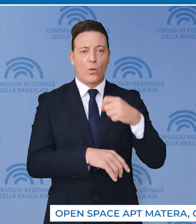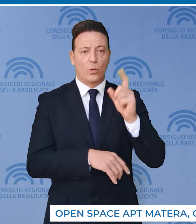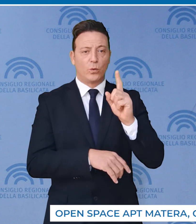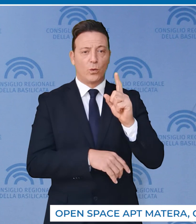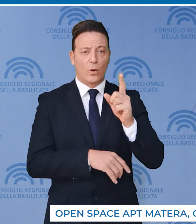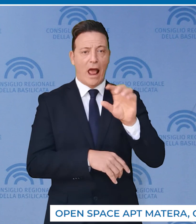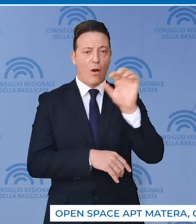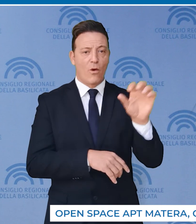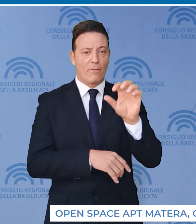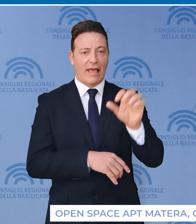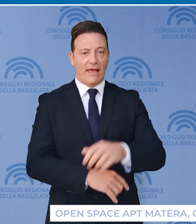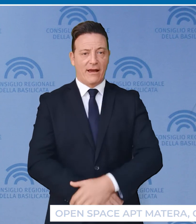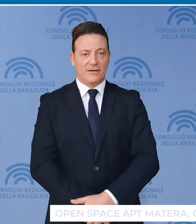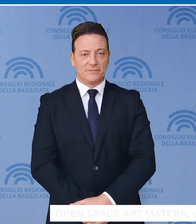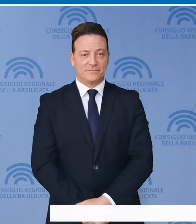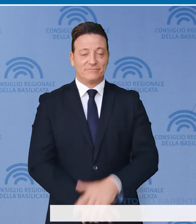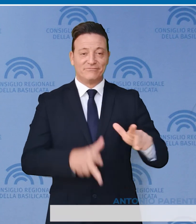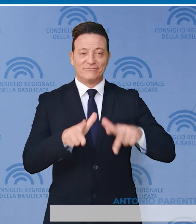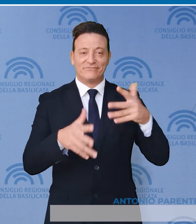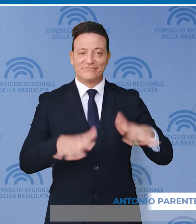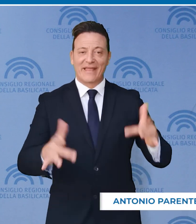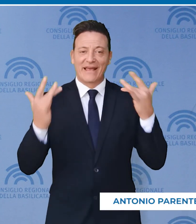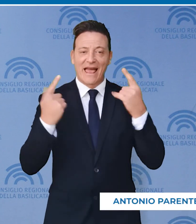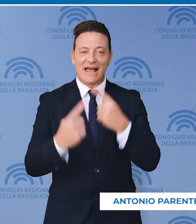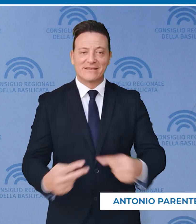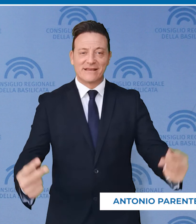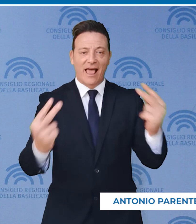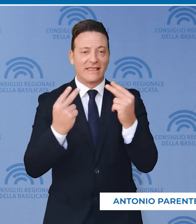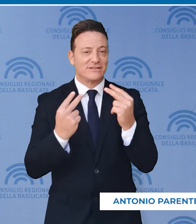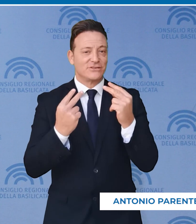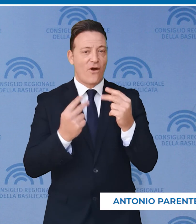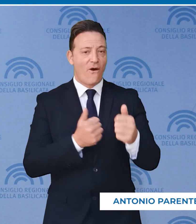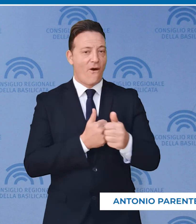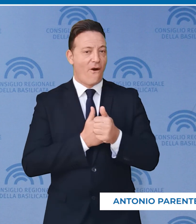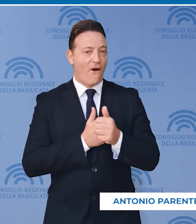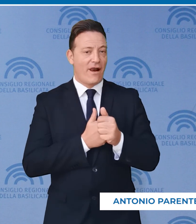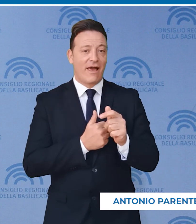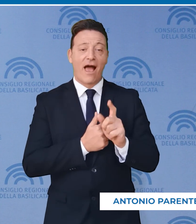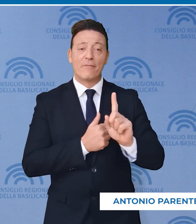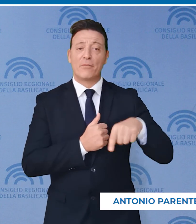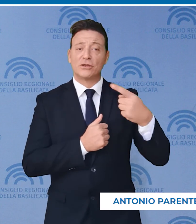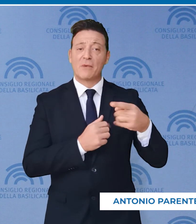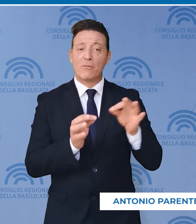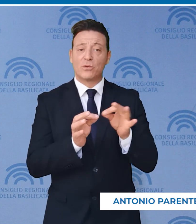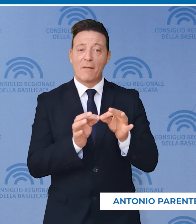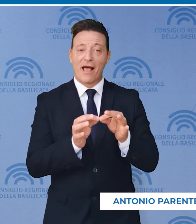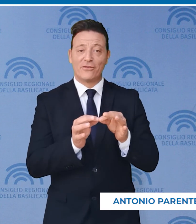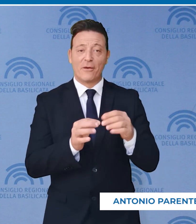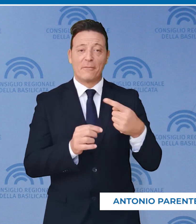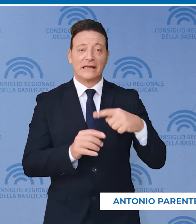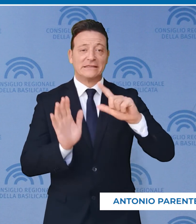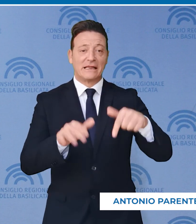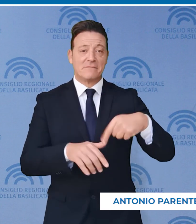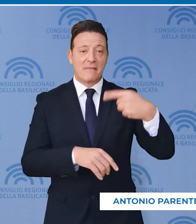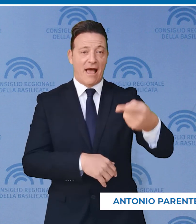Cultura Europea. È tutto, grazie per l'attenzione prestata all'appuntamento e alla prossima